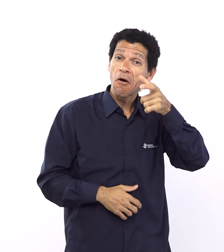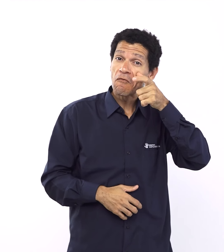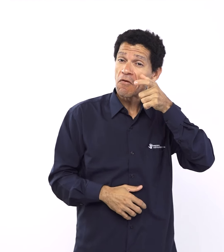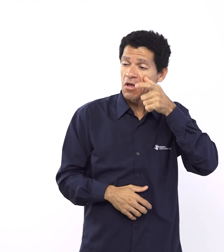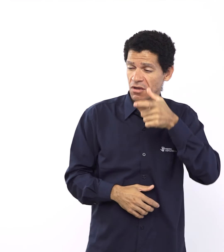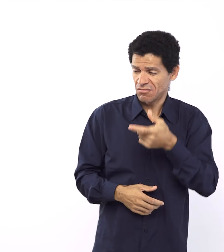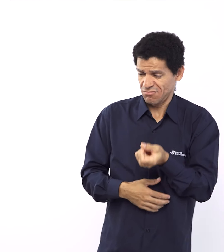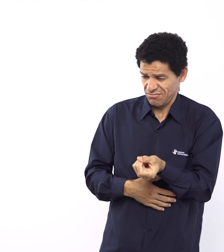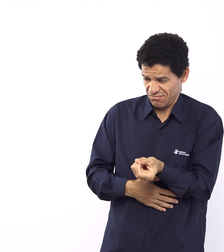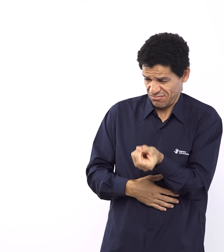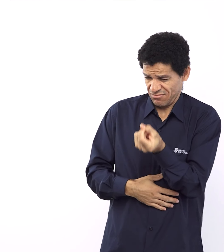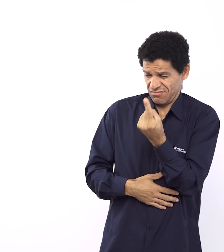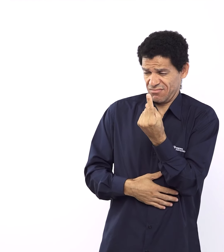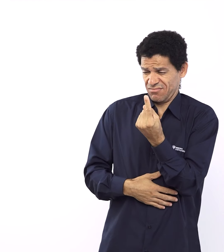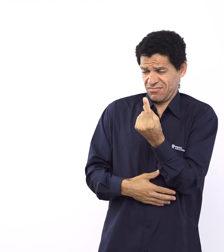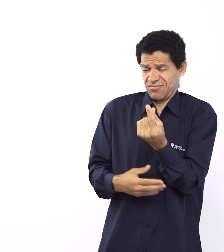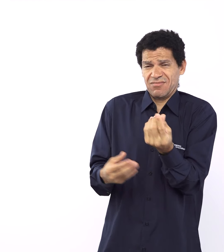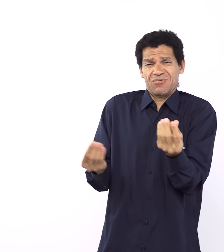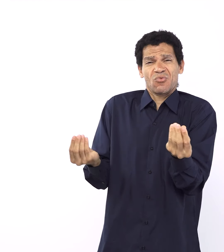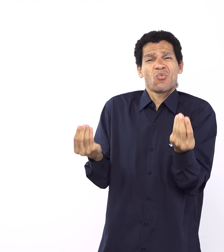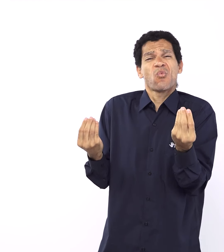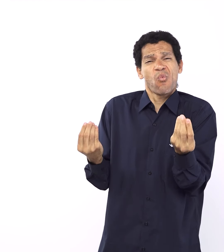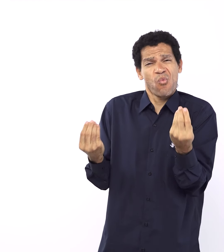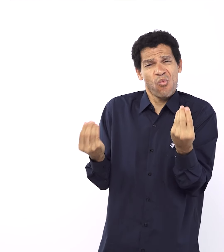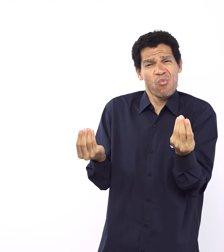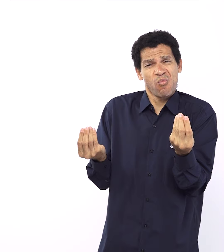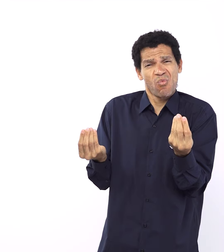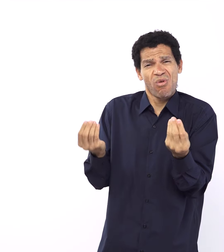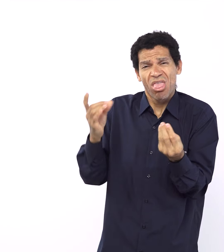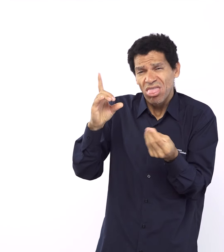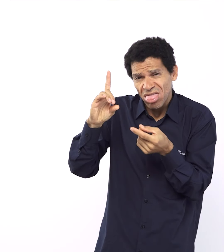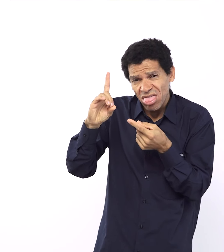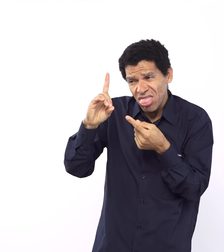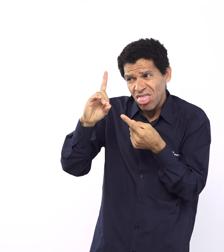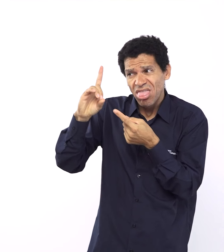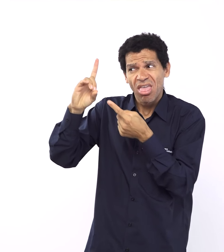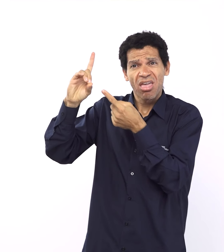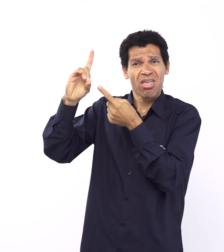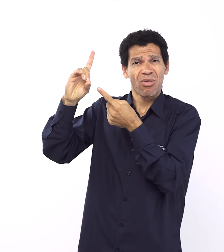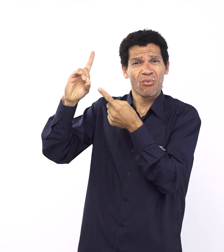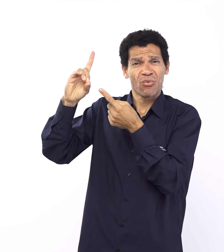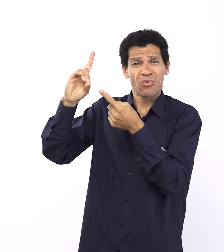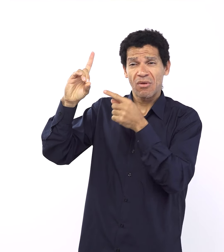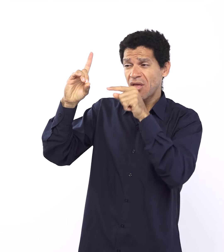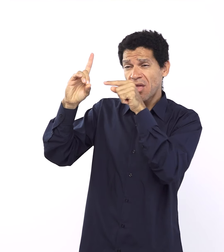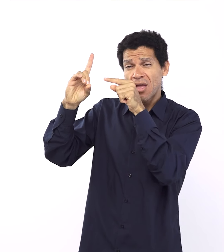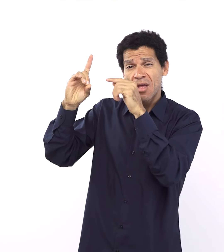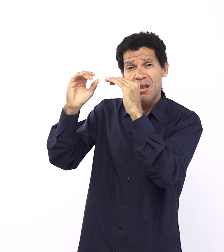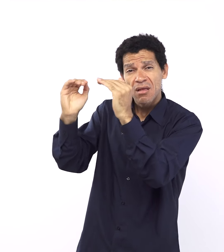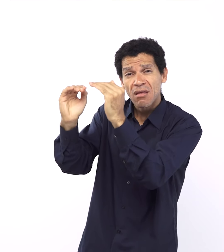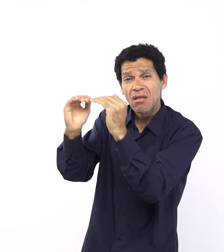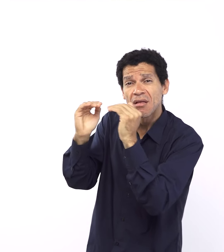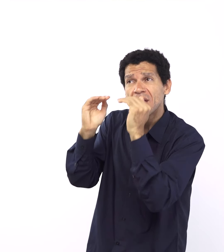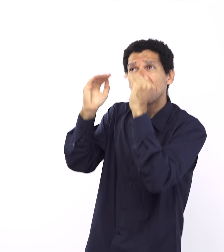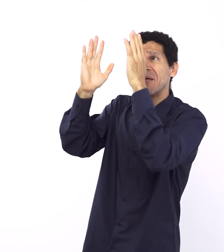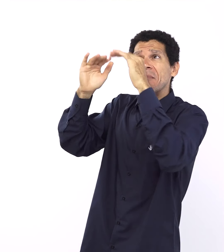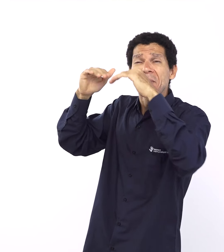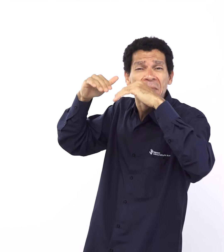Deus que se relaciona com o ser humano. E isso não é só um absurdo para a gente hoje, né? É um absurdo para o ao